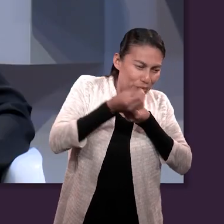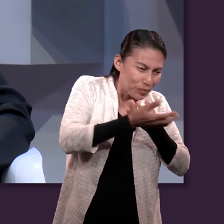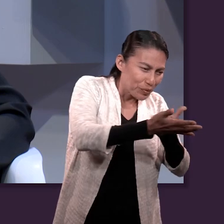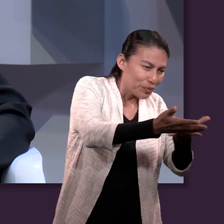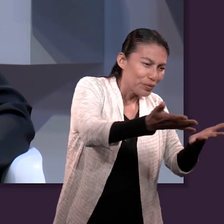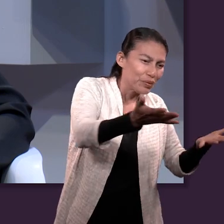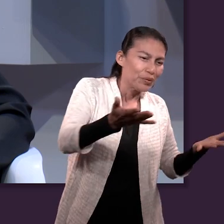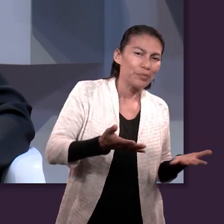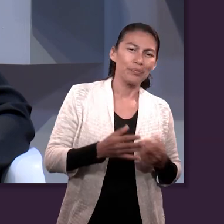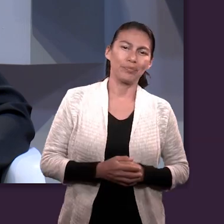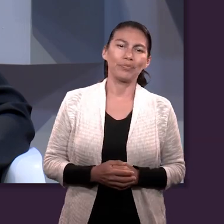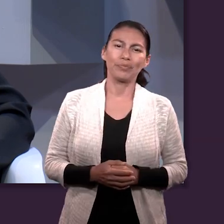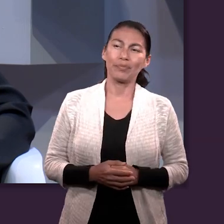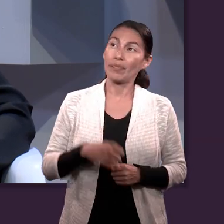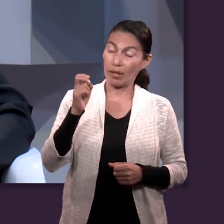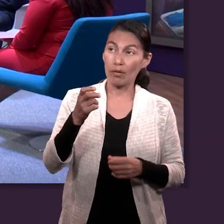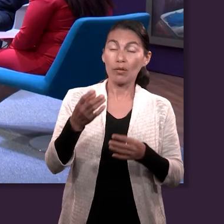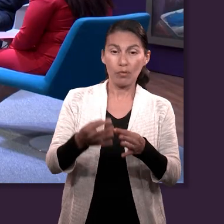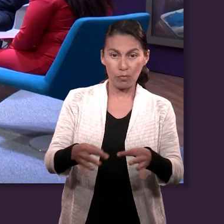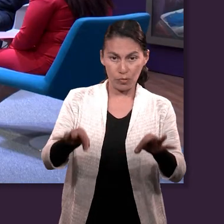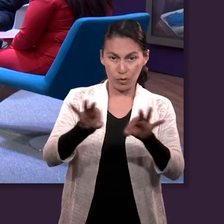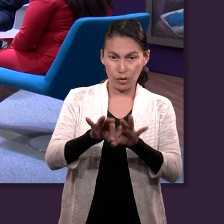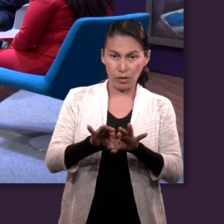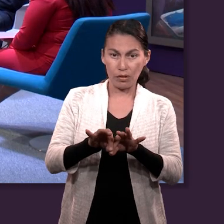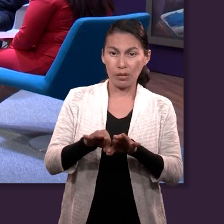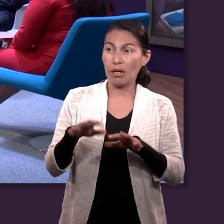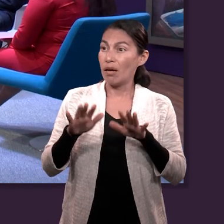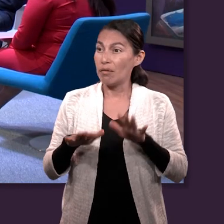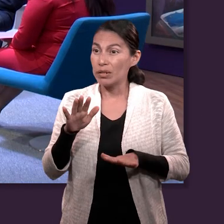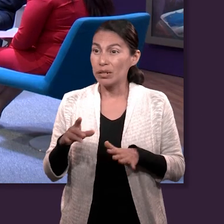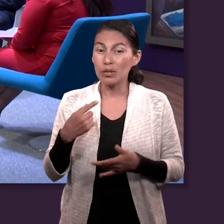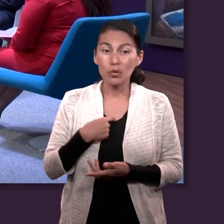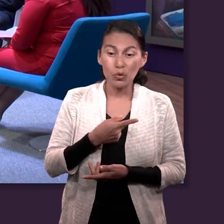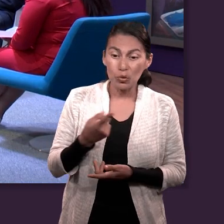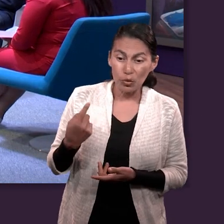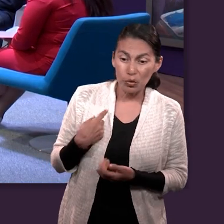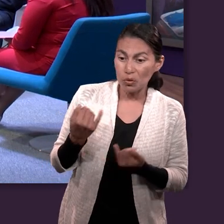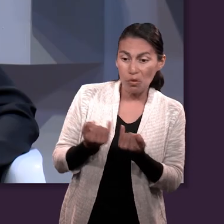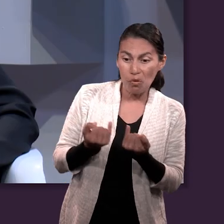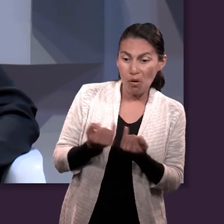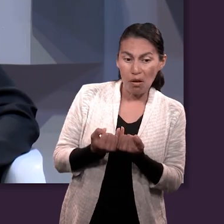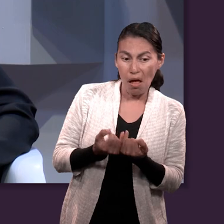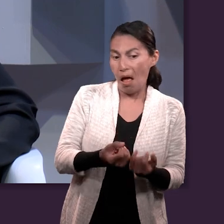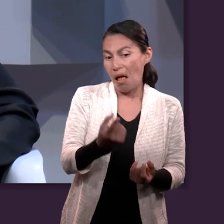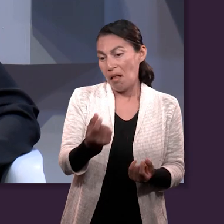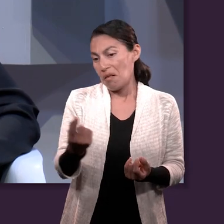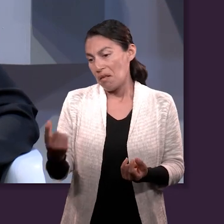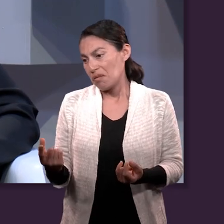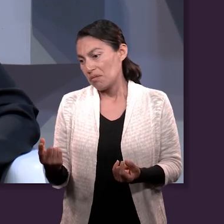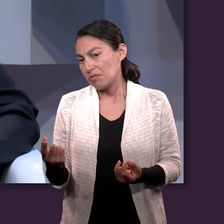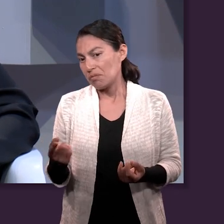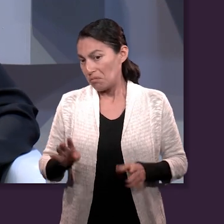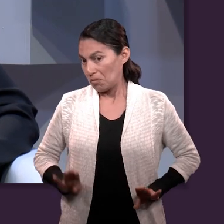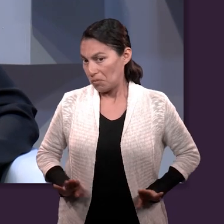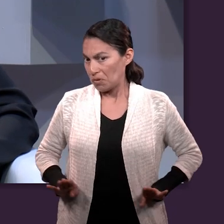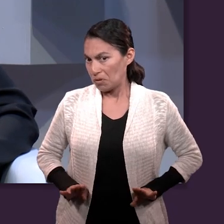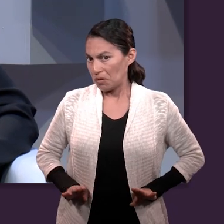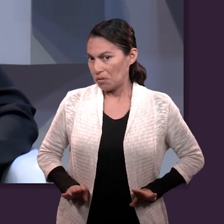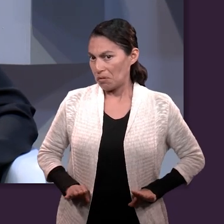gente menos lo merece. Y es un poquito difícil también nosotros dar esa gracia o interceder por alguien cuando no lo